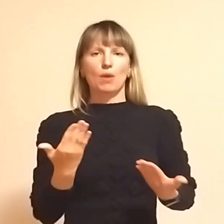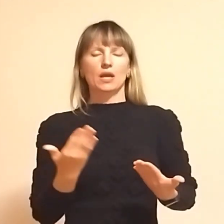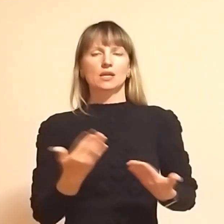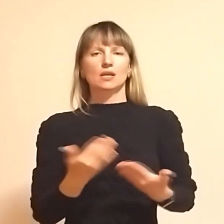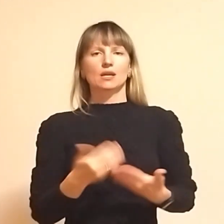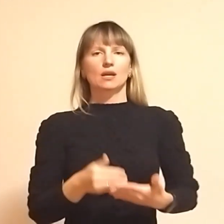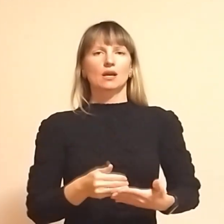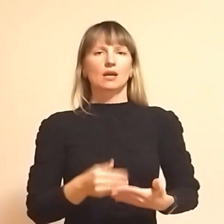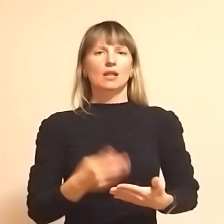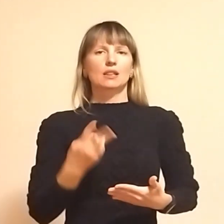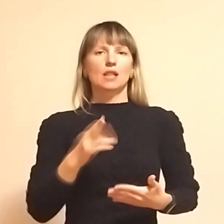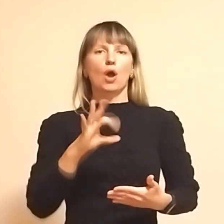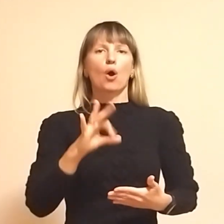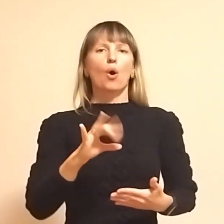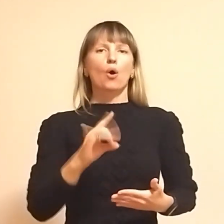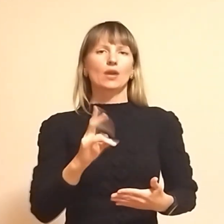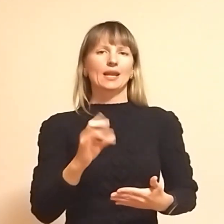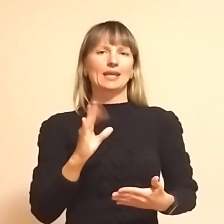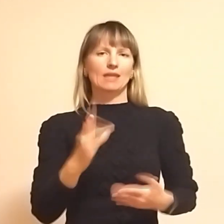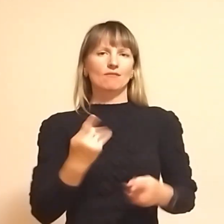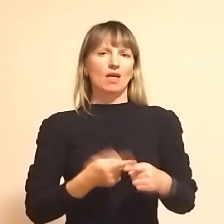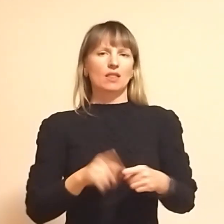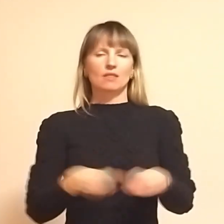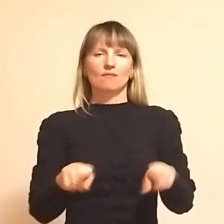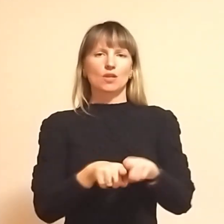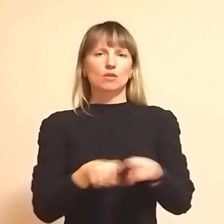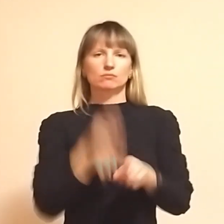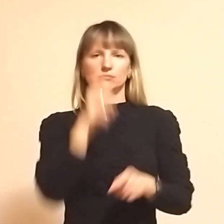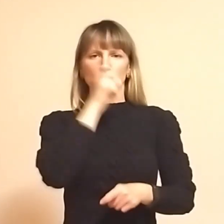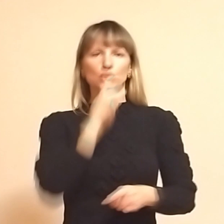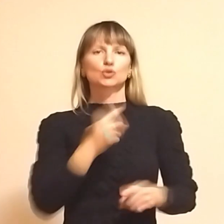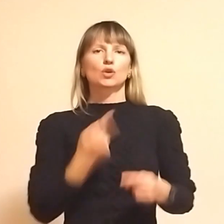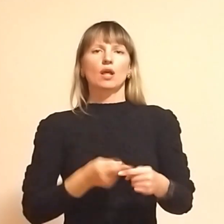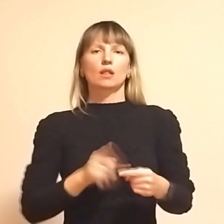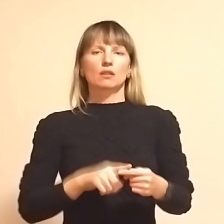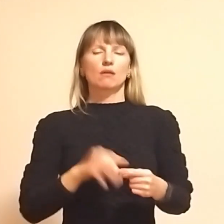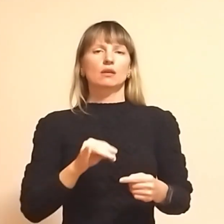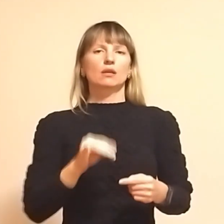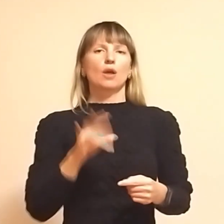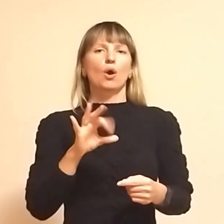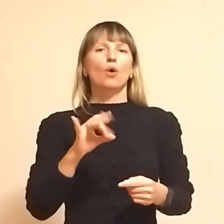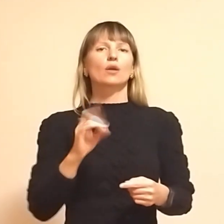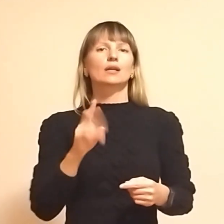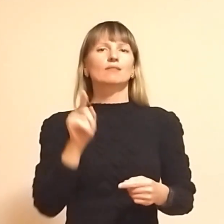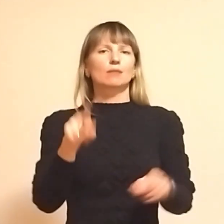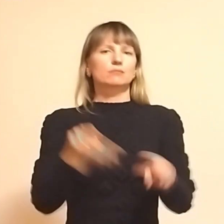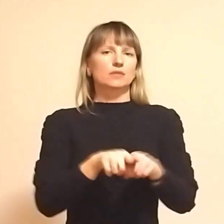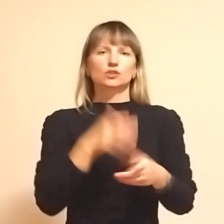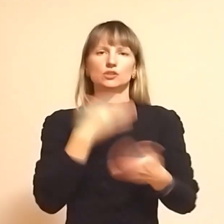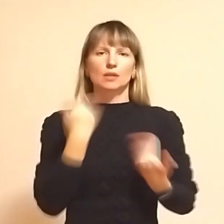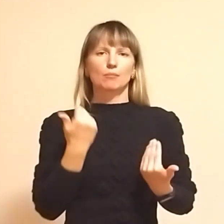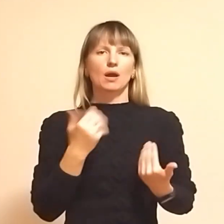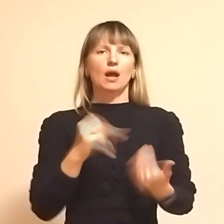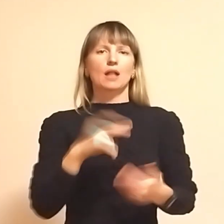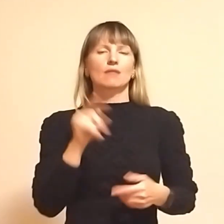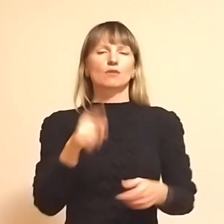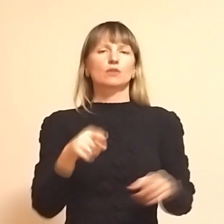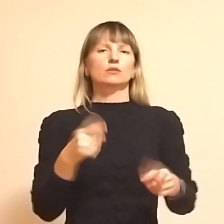бо для орків це все незрозуміло, що таке, і водки там теж нема. Але вони потім